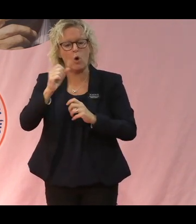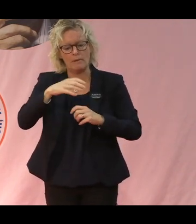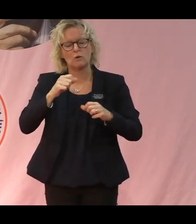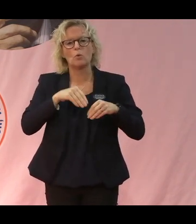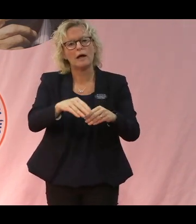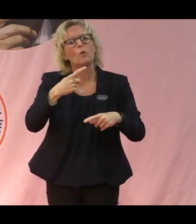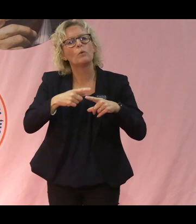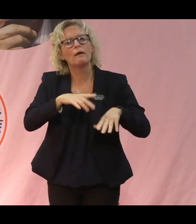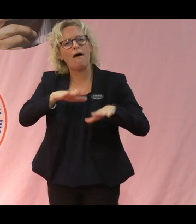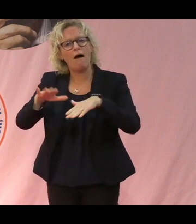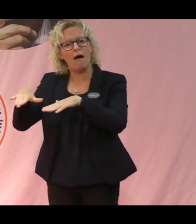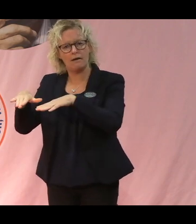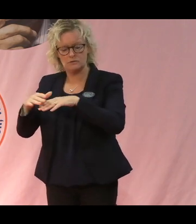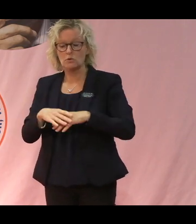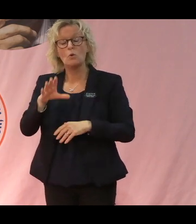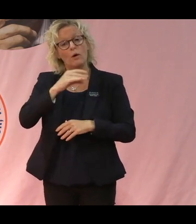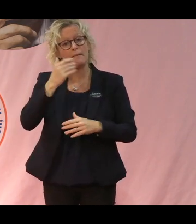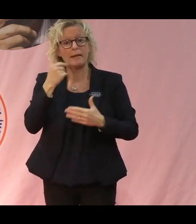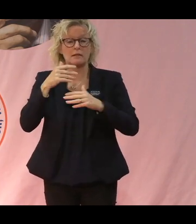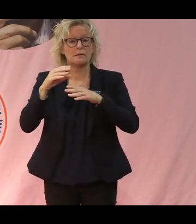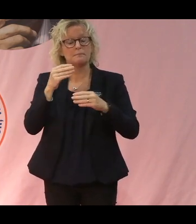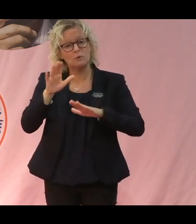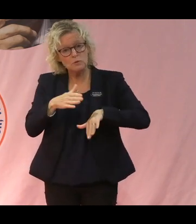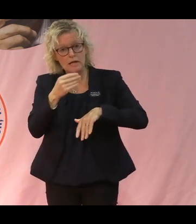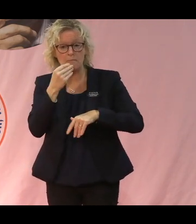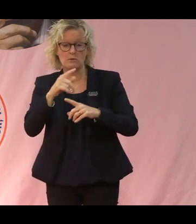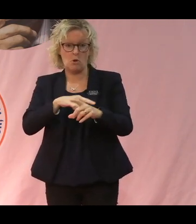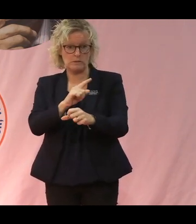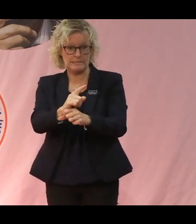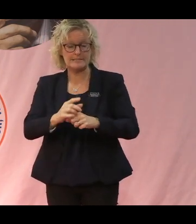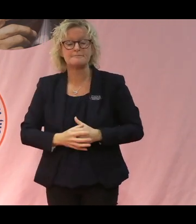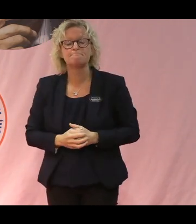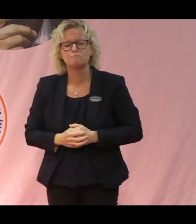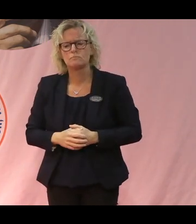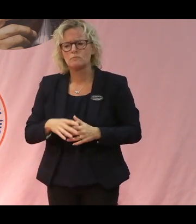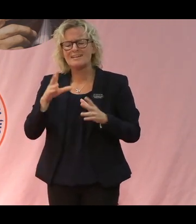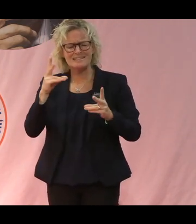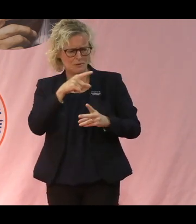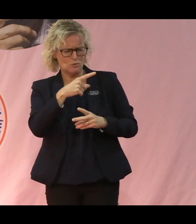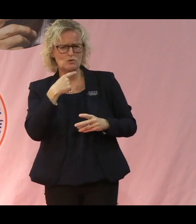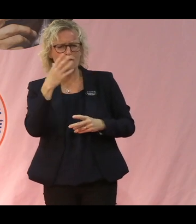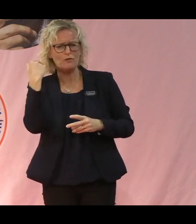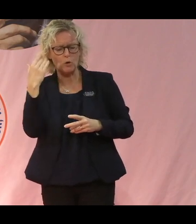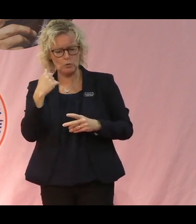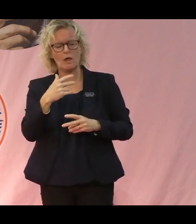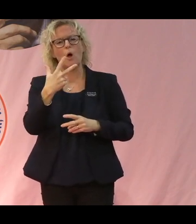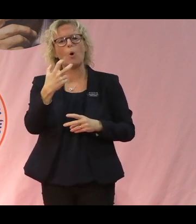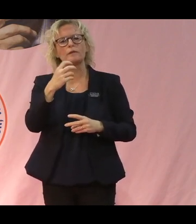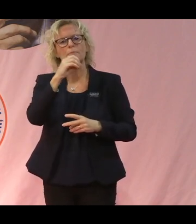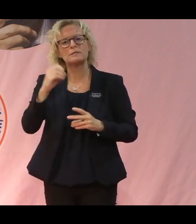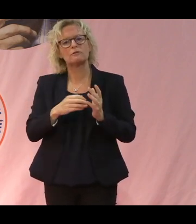producera mat under lång tid, även när utmaningarna är stora. Och som du sa i början är att över 80% av